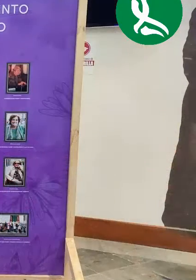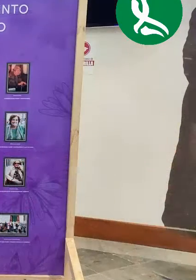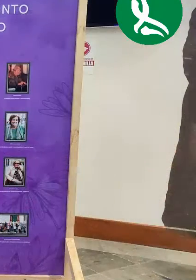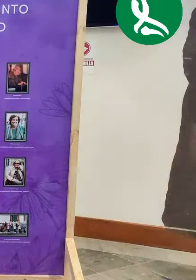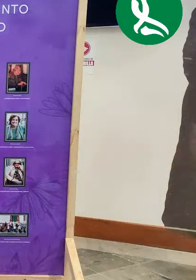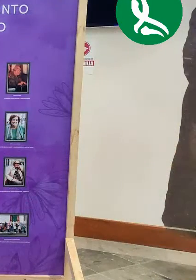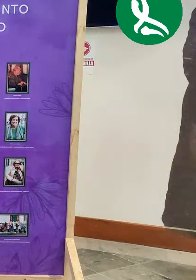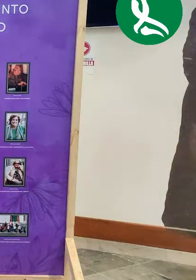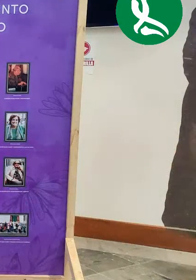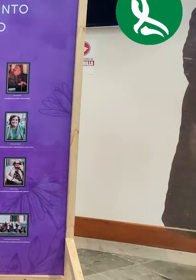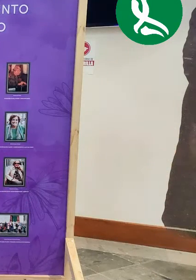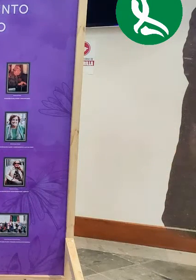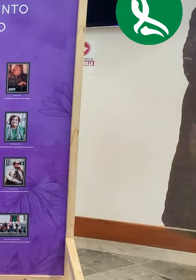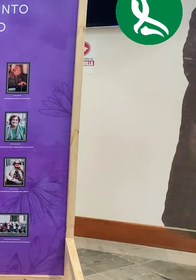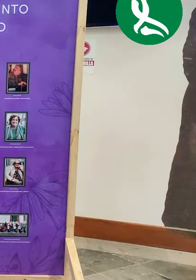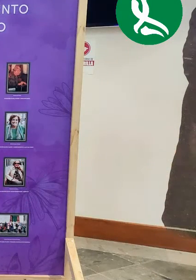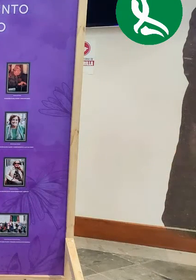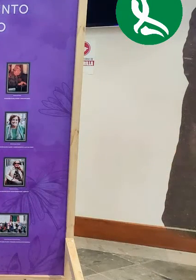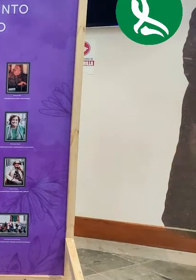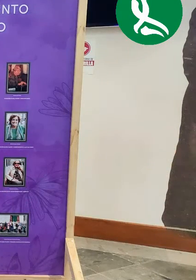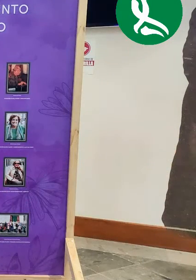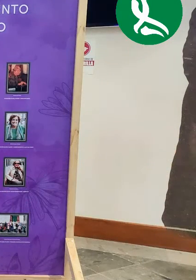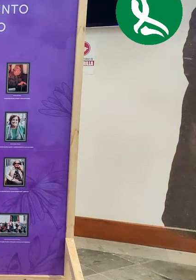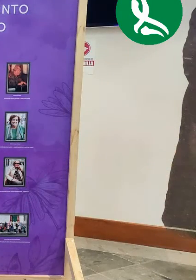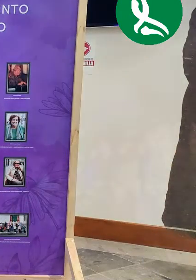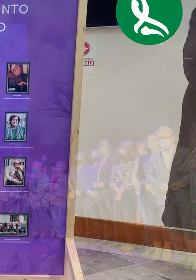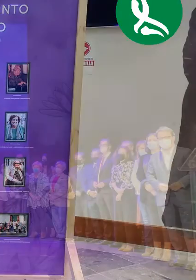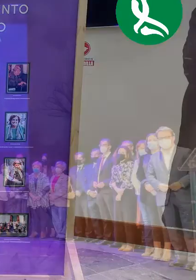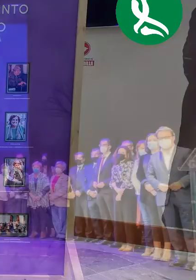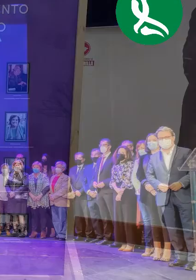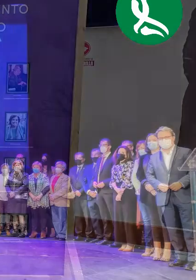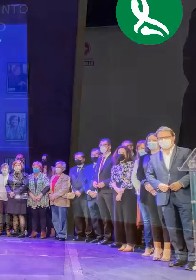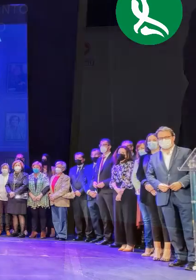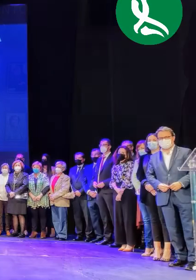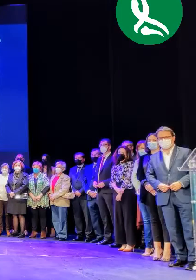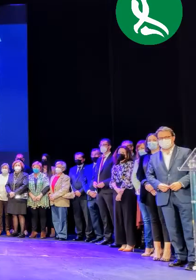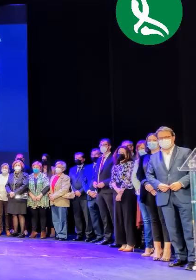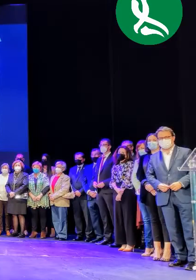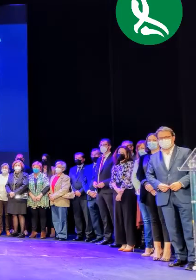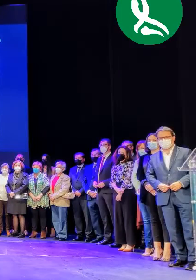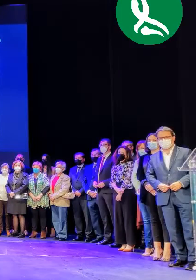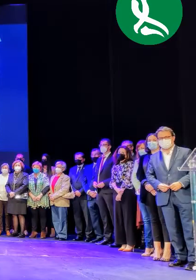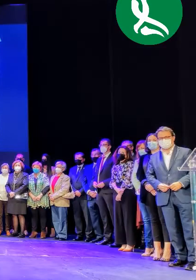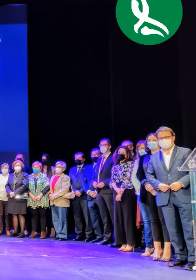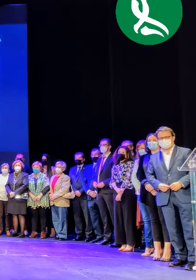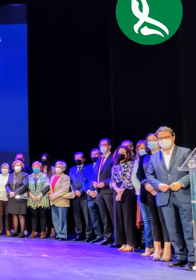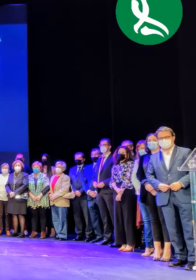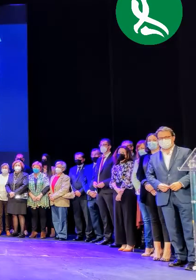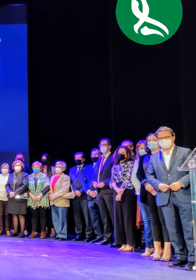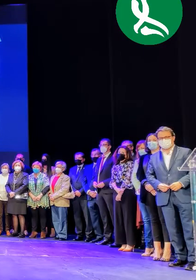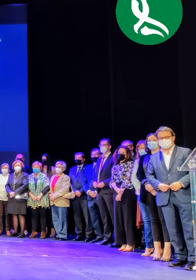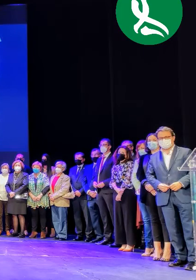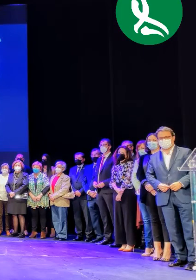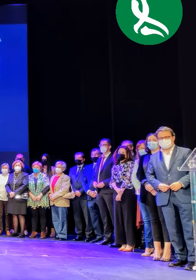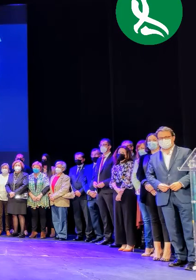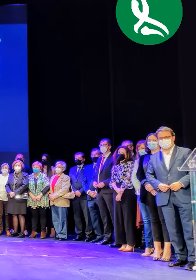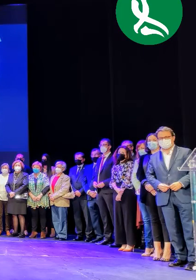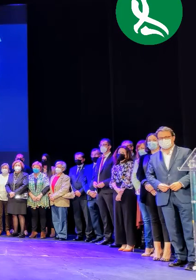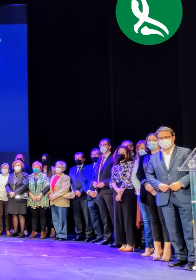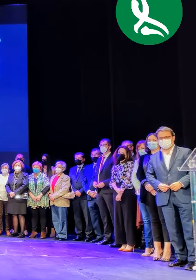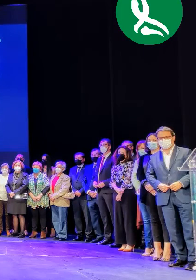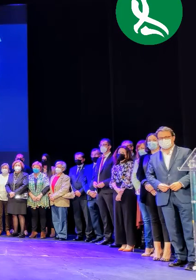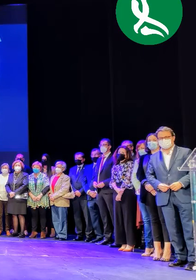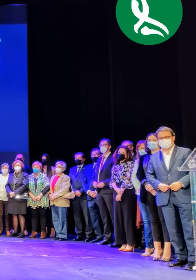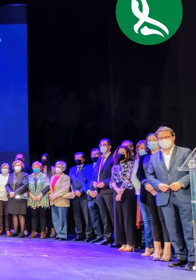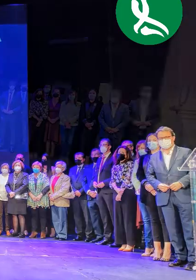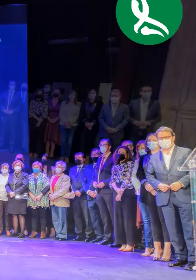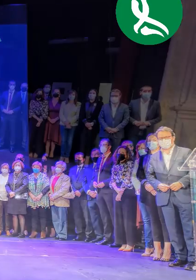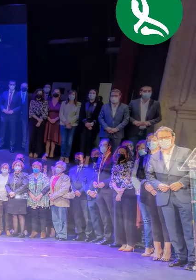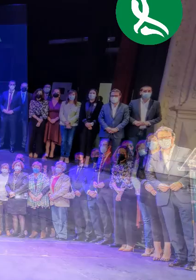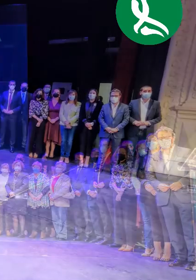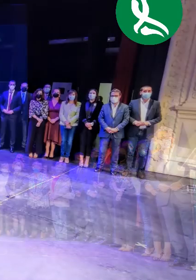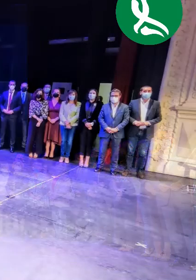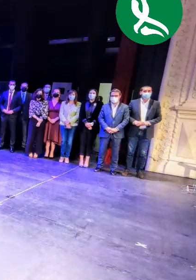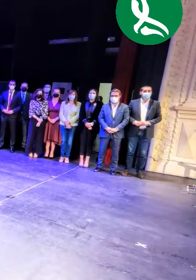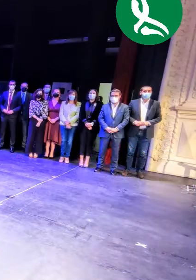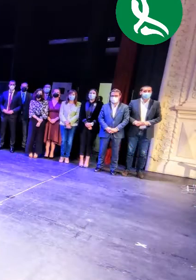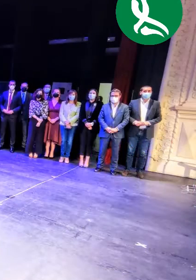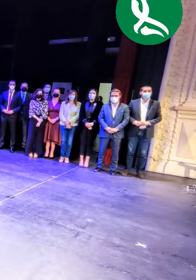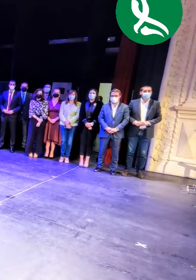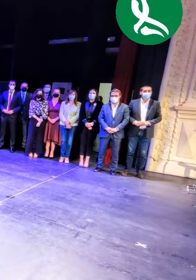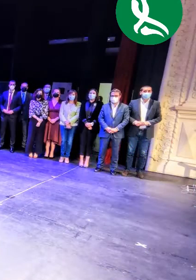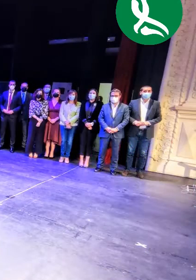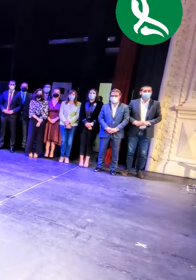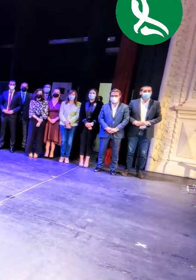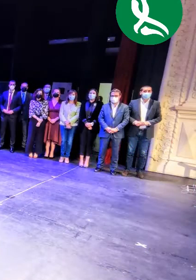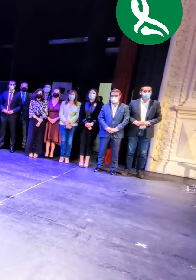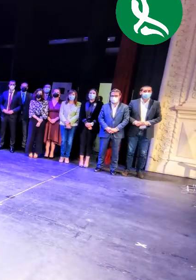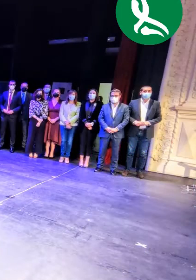Creo que el mejor premio que reciben cada día, aunque sabemos que no esperan nada, es la seguridad de que personas de aquí y de allá habrán